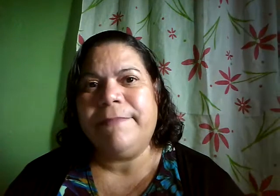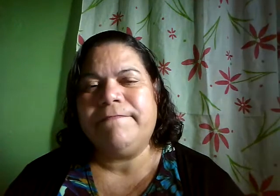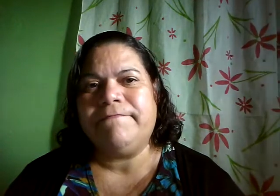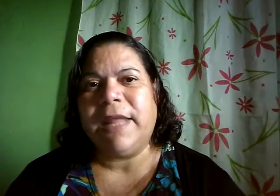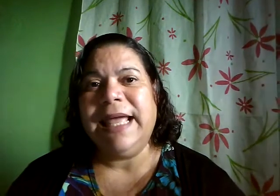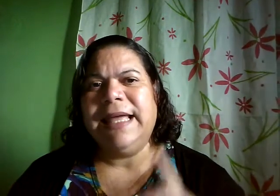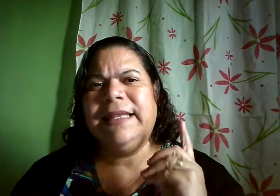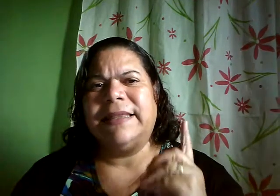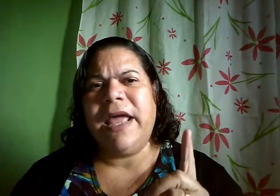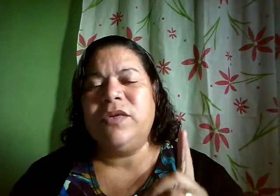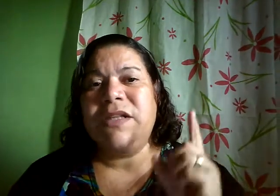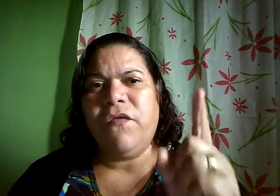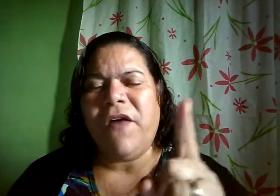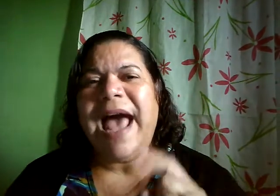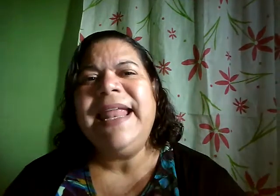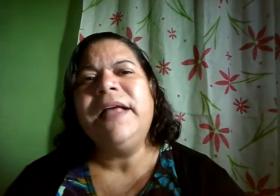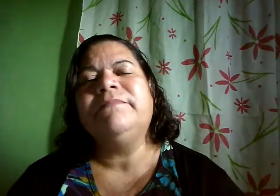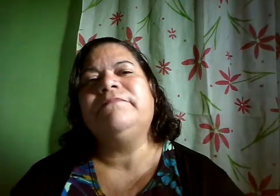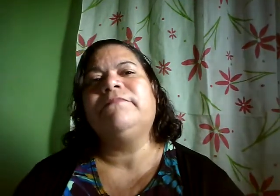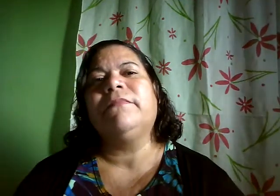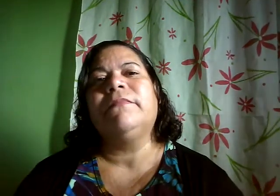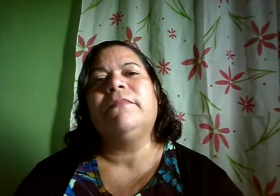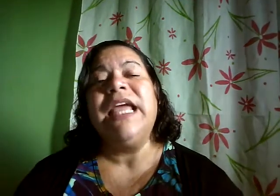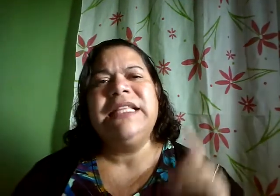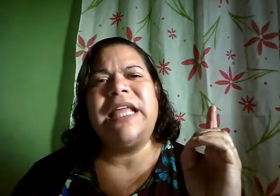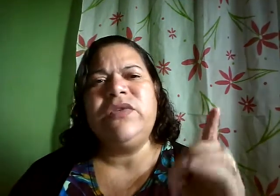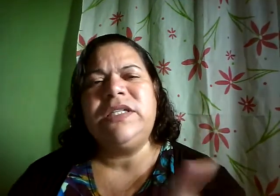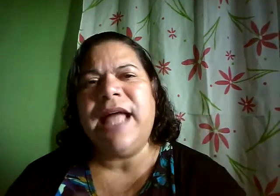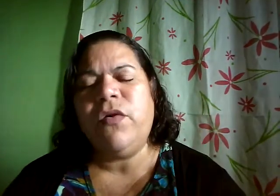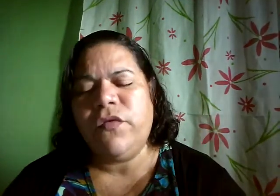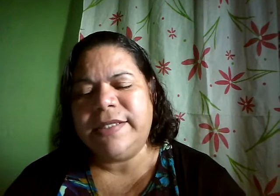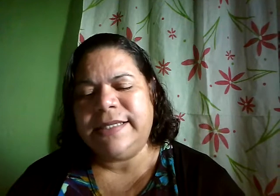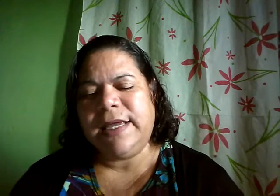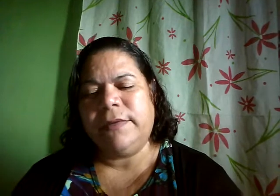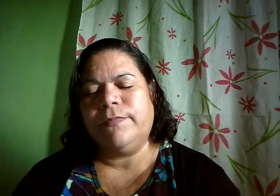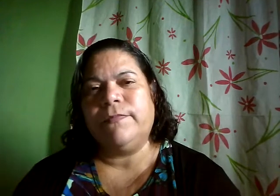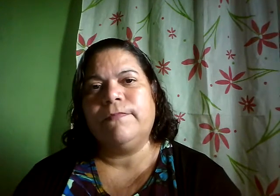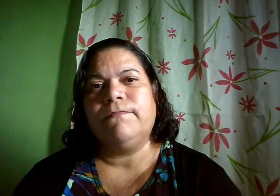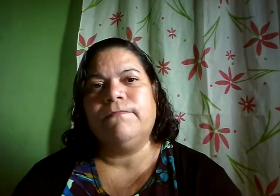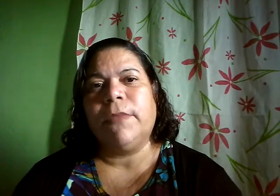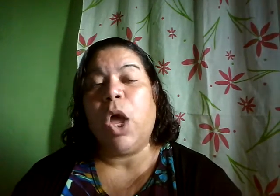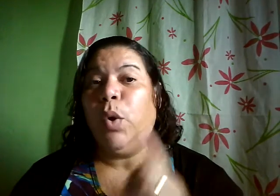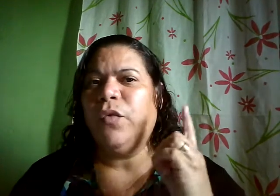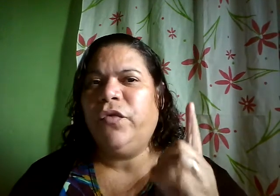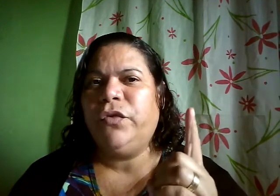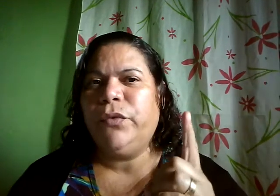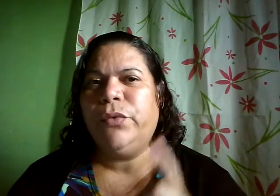Deus não falha Deus está com você o futuro